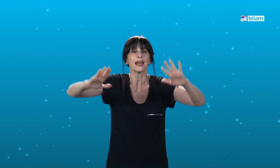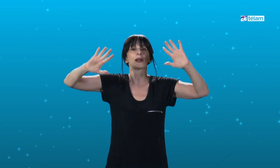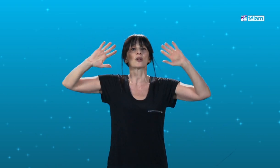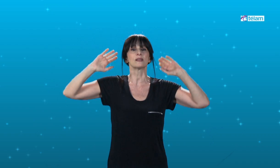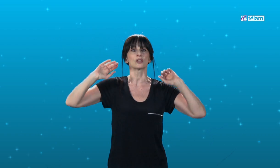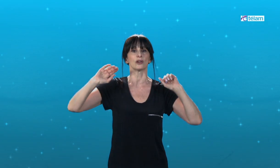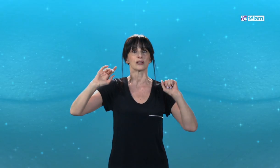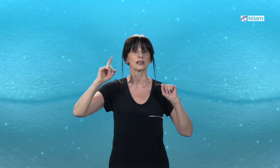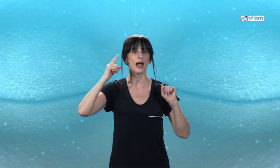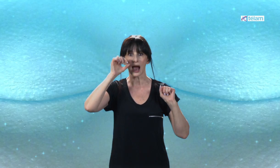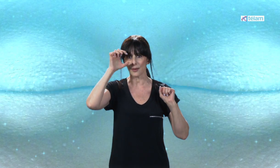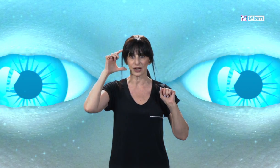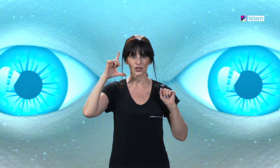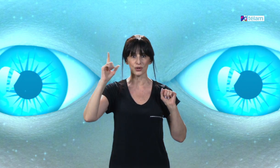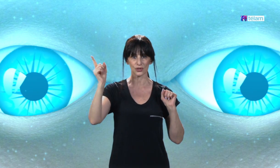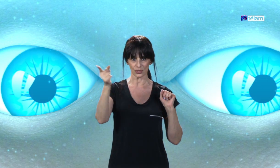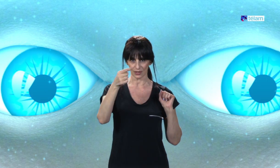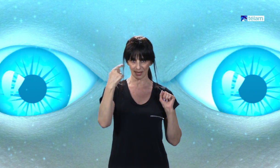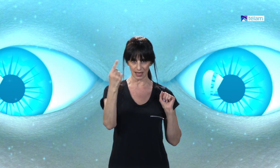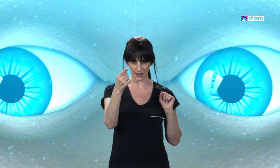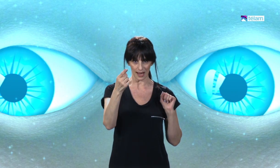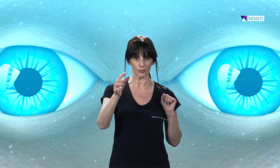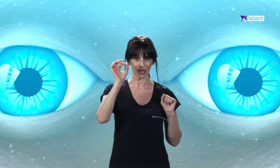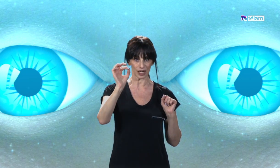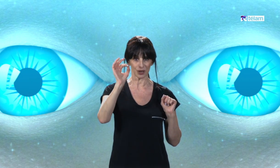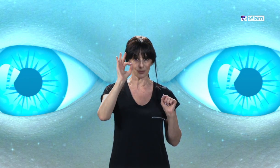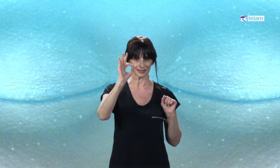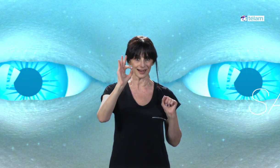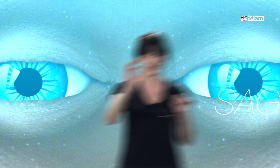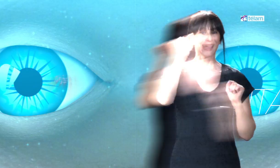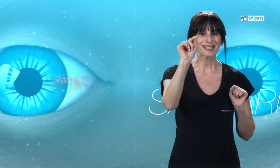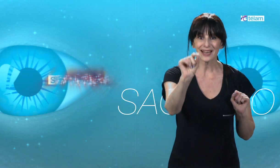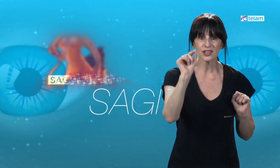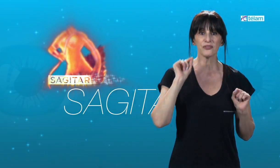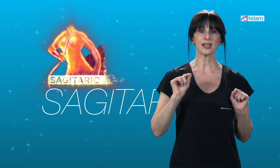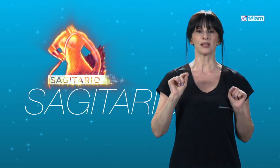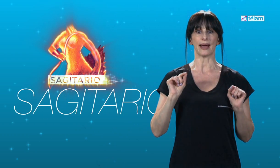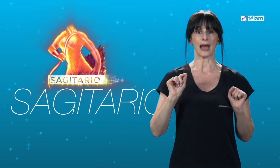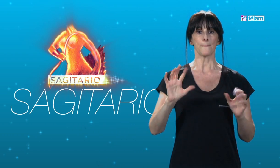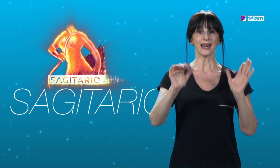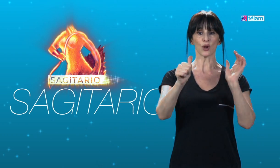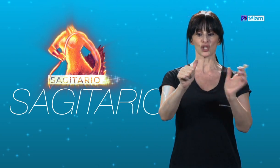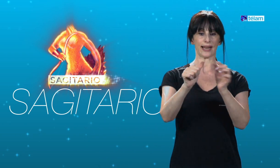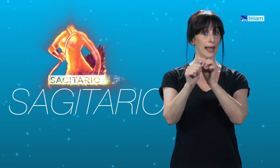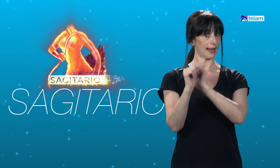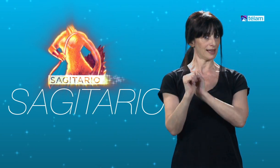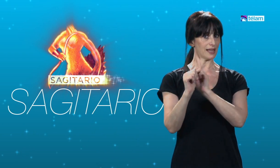ganar por las emociones. Abran los ojos y vean, porque la respuesta va a estar Excelente fin de semana. Van a conocer gente